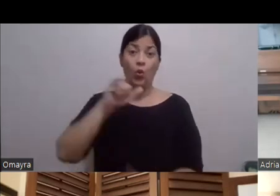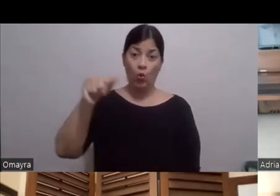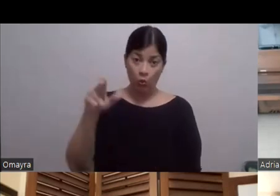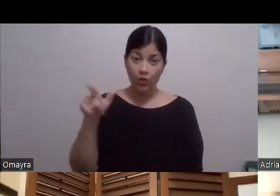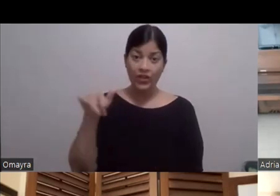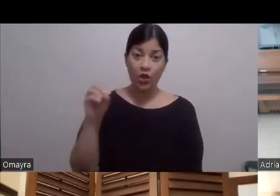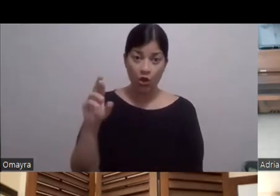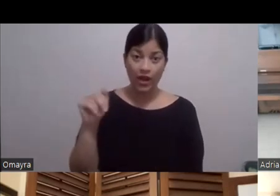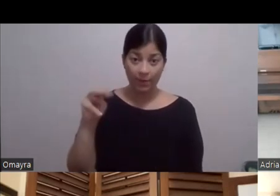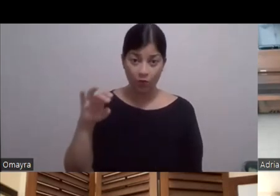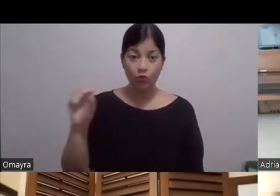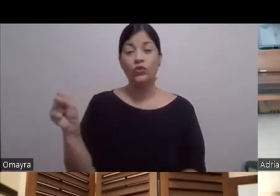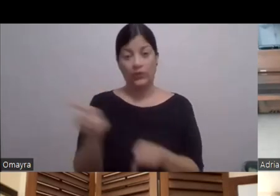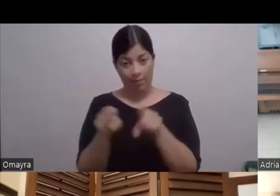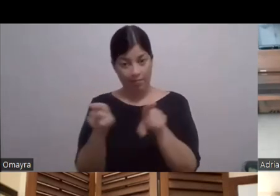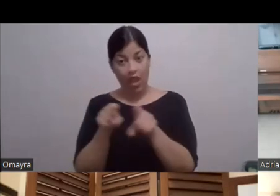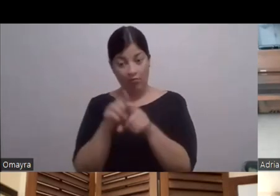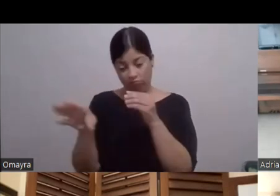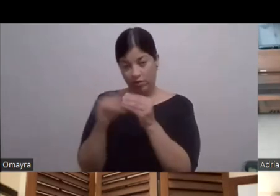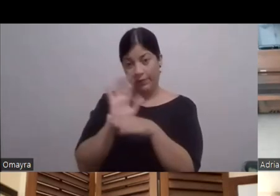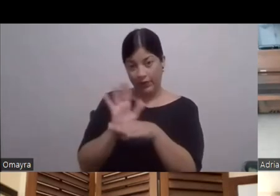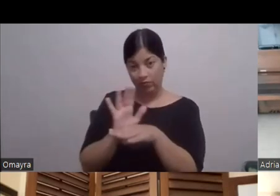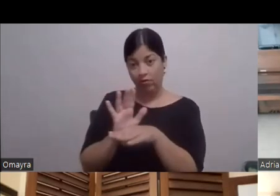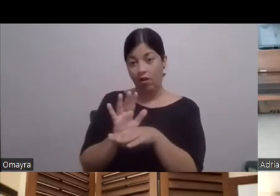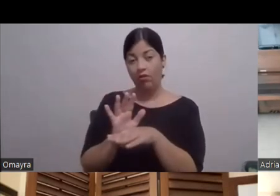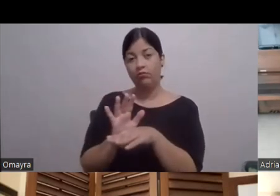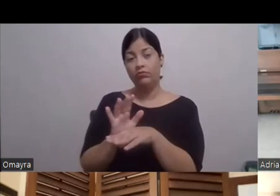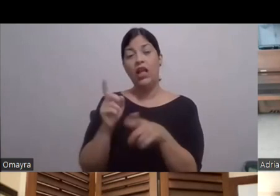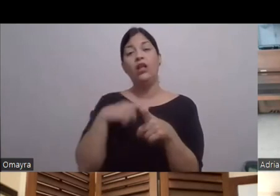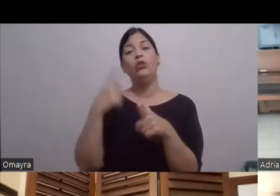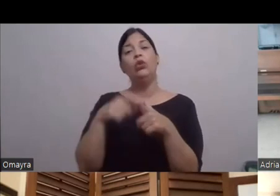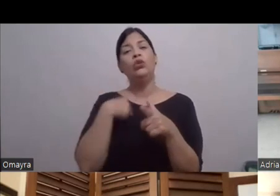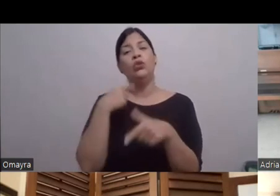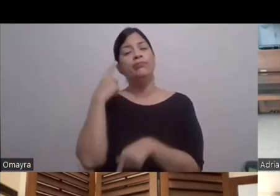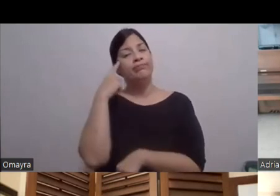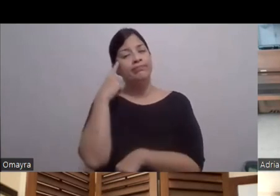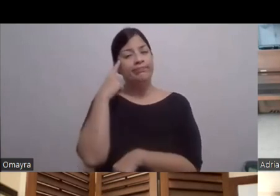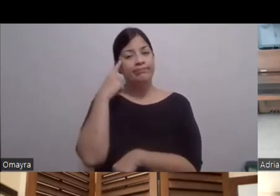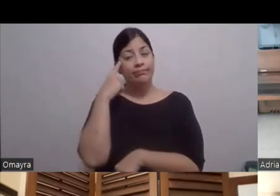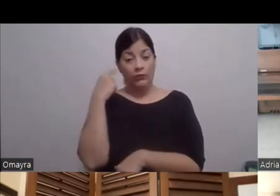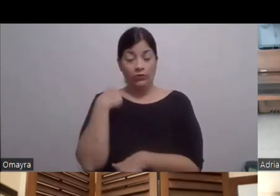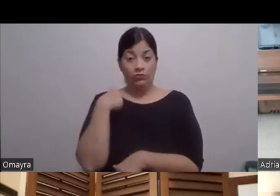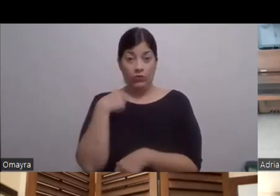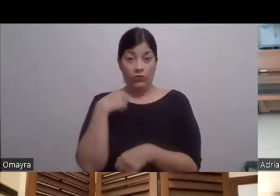Ramos También estuvo Entonces ahí Yo dije Fue así como que se abrió Porque había una incertidumbre Cañona